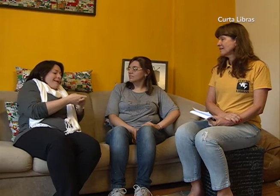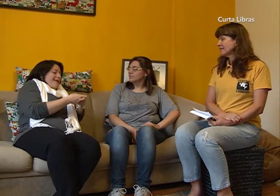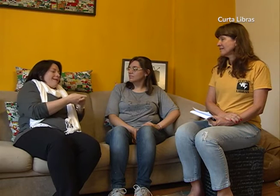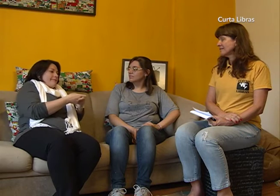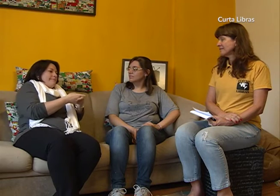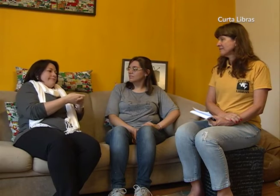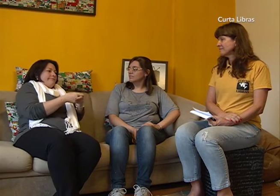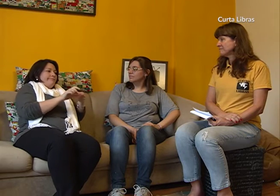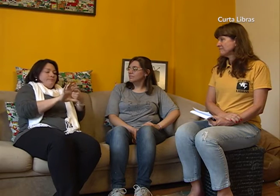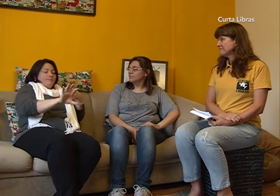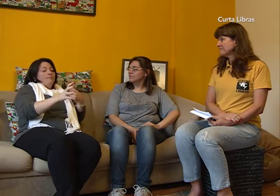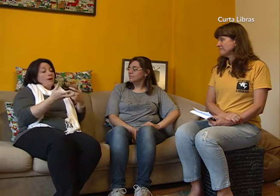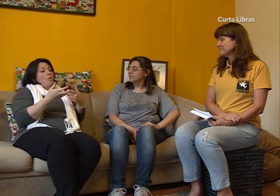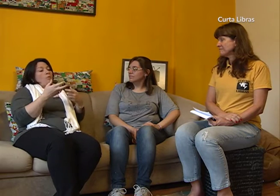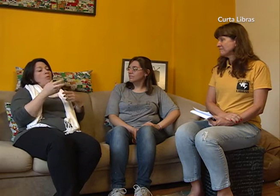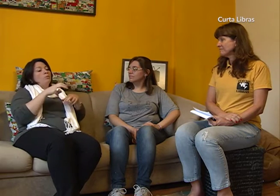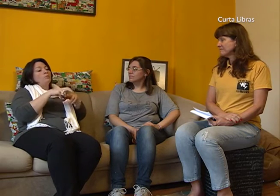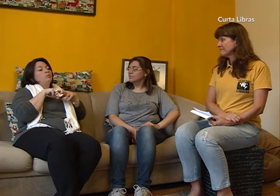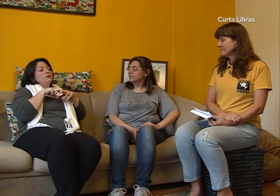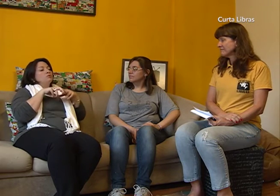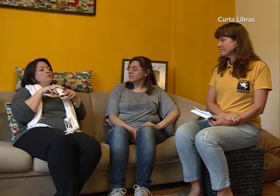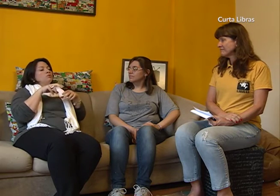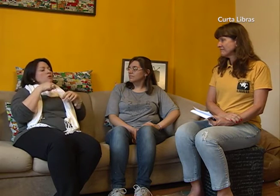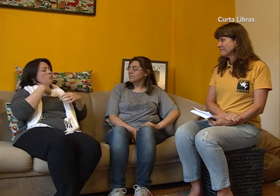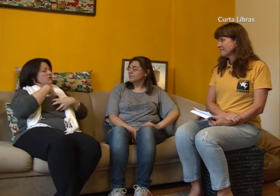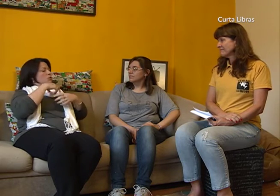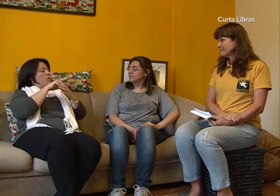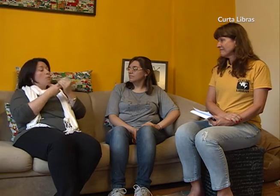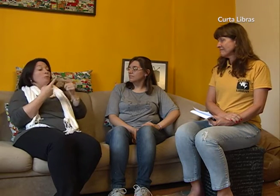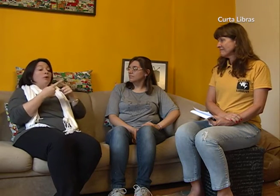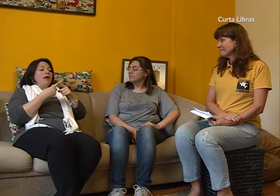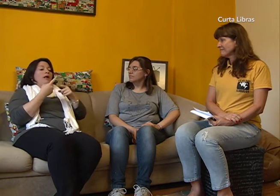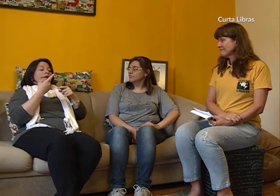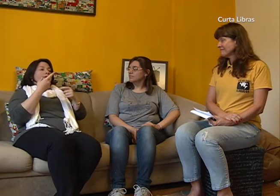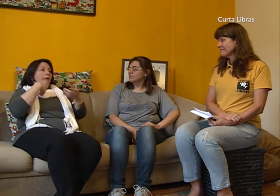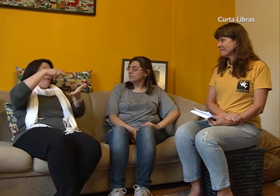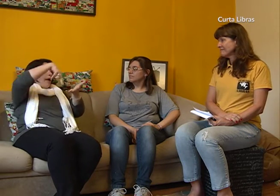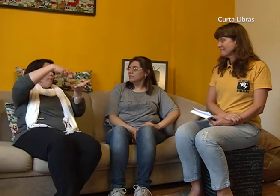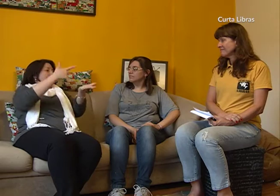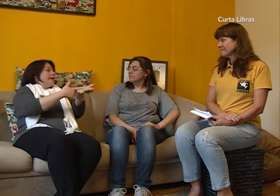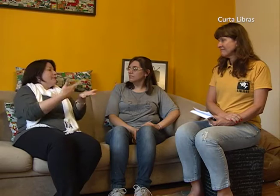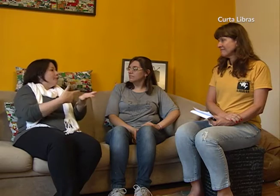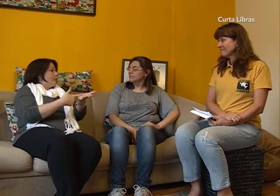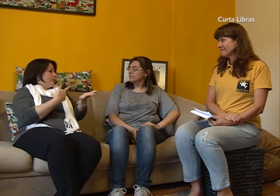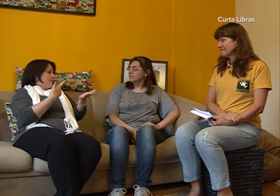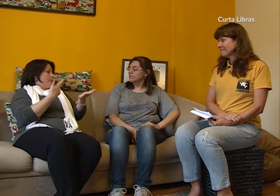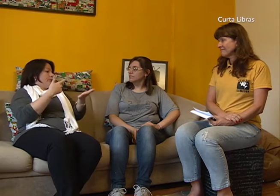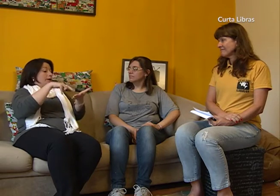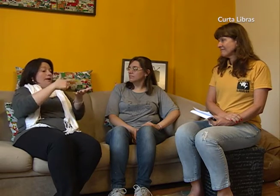Mas eu sou bilingue. Eu leio livros. Não só da área da surdez. Mas também eu leio outros assuntos. Como